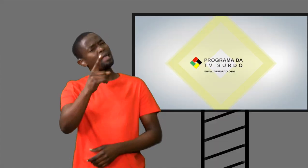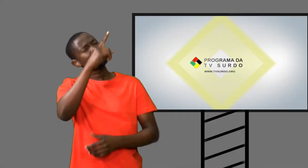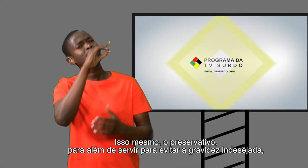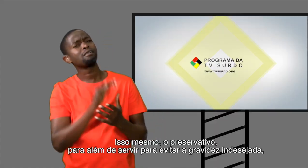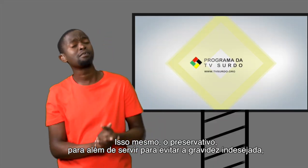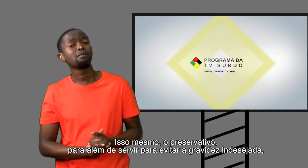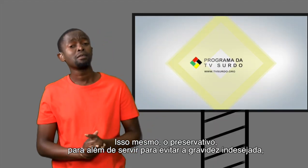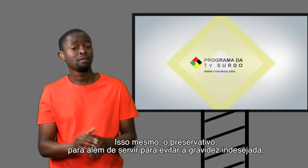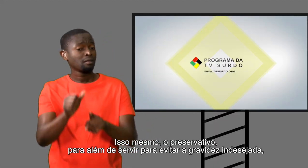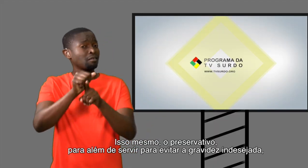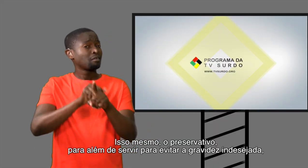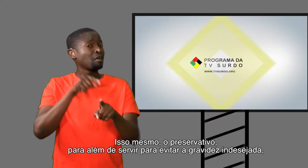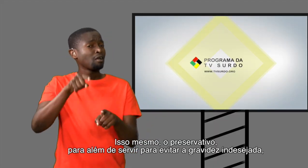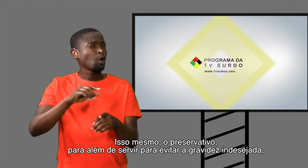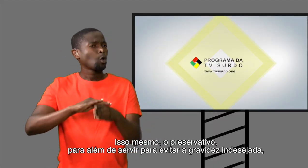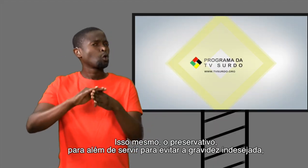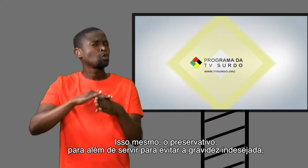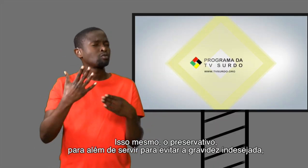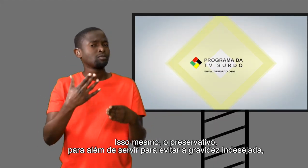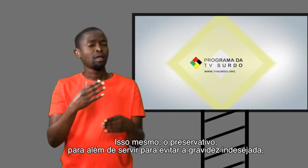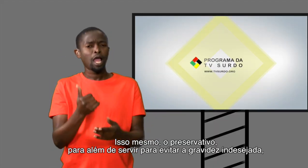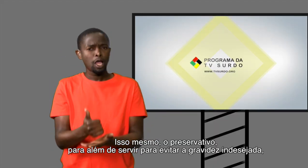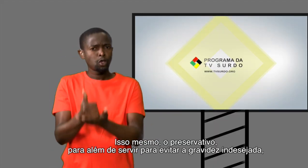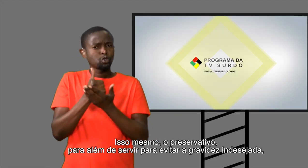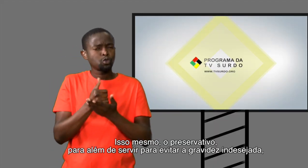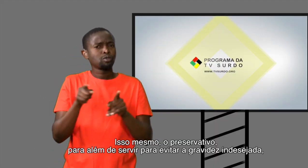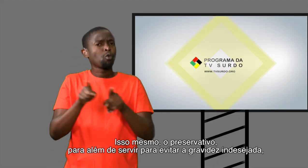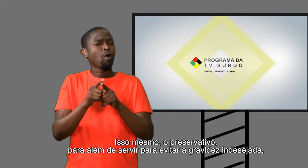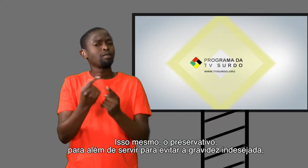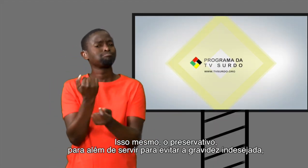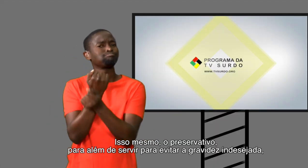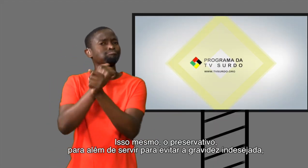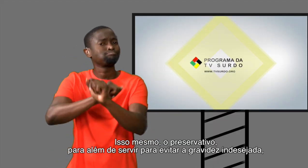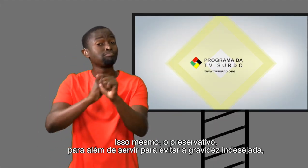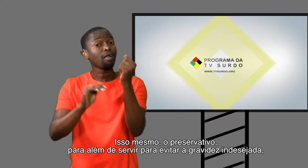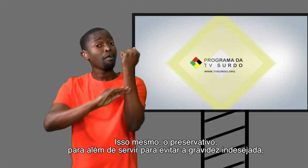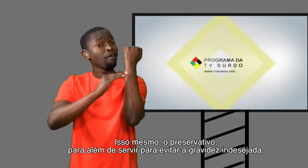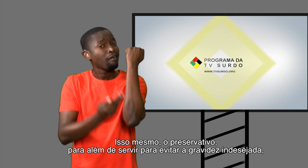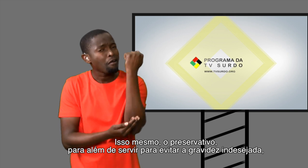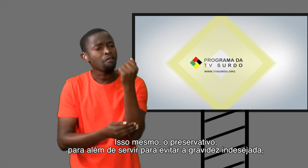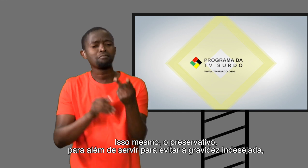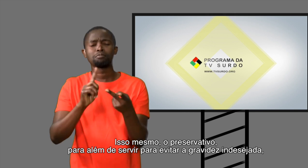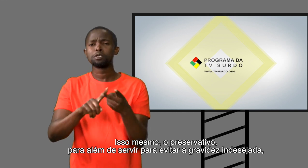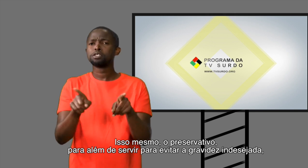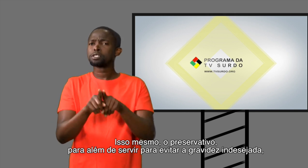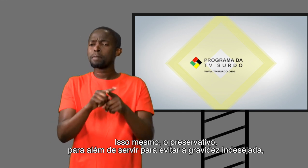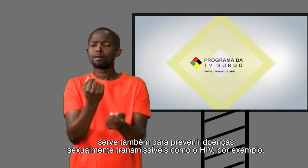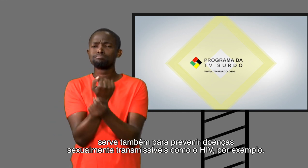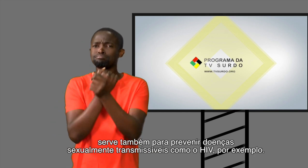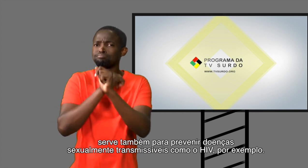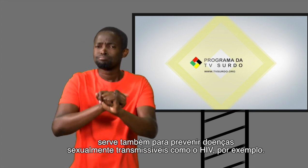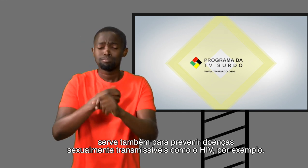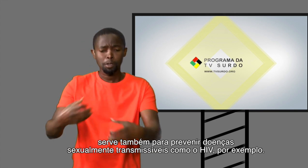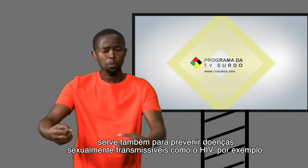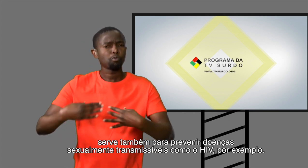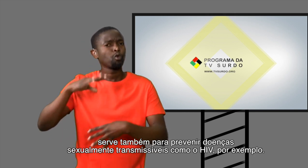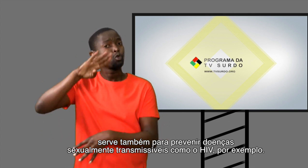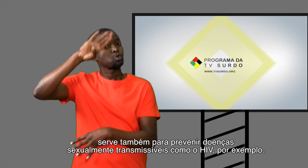Isso mesmo. O preservativo, para além de servir para evitar a gravidez indesejada, serve também para prevenir